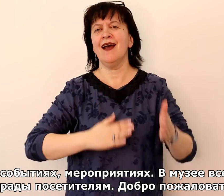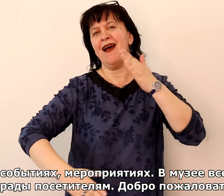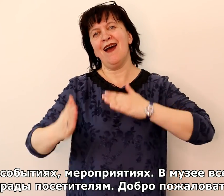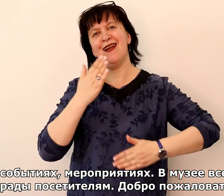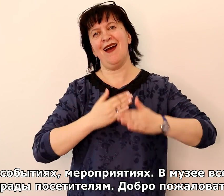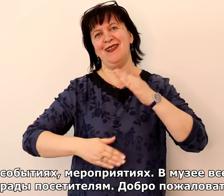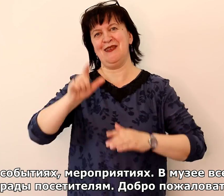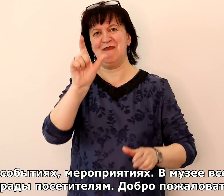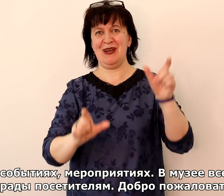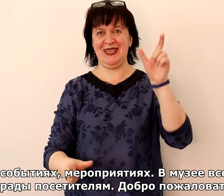пожаловать!